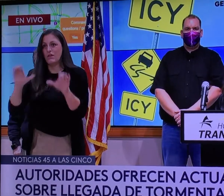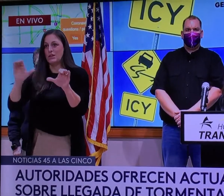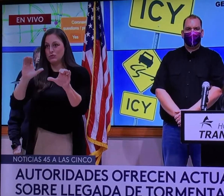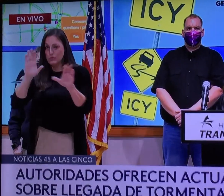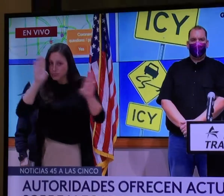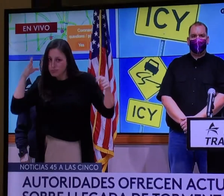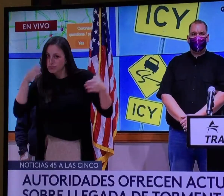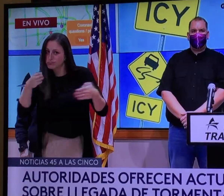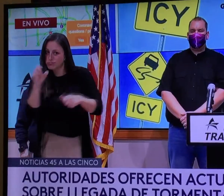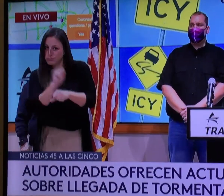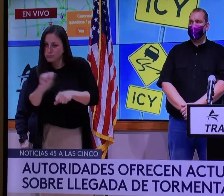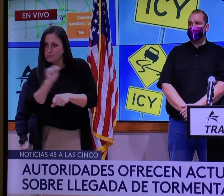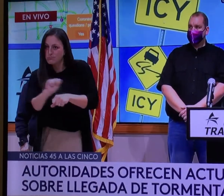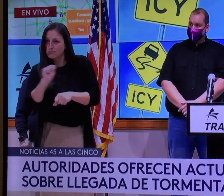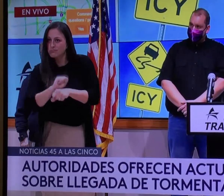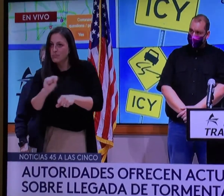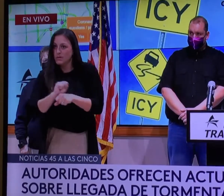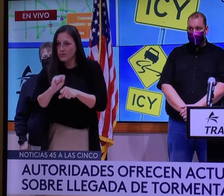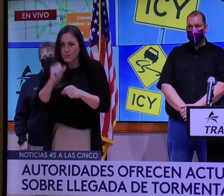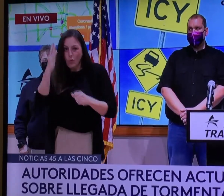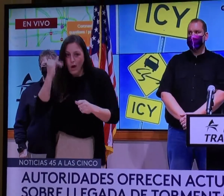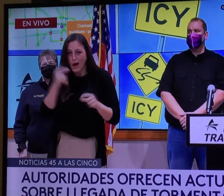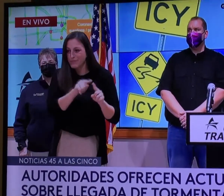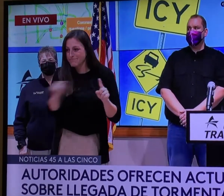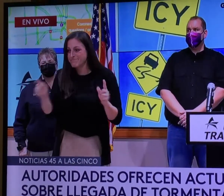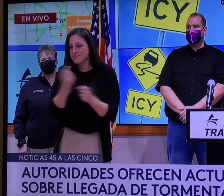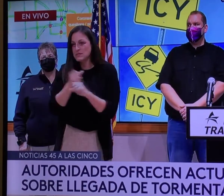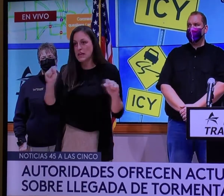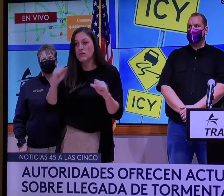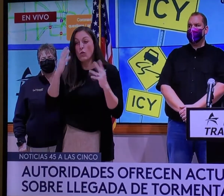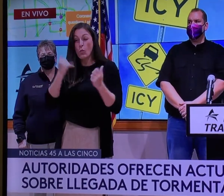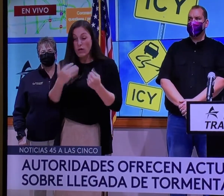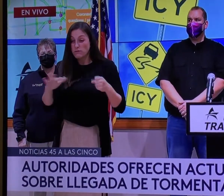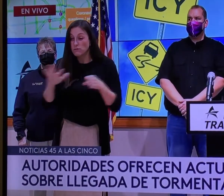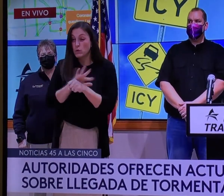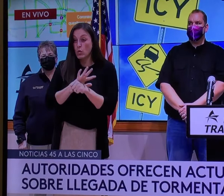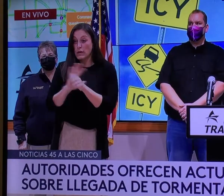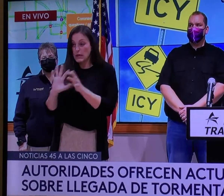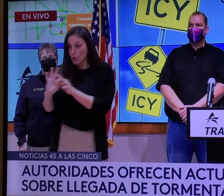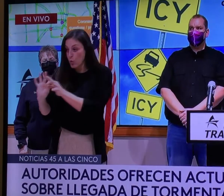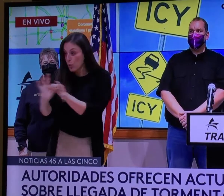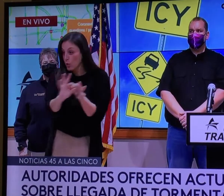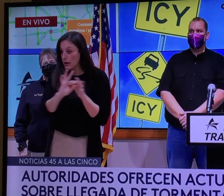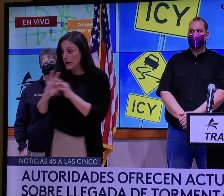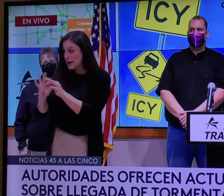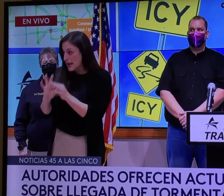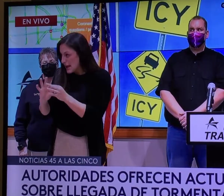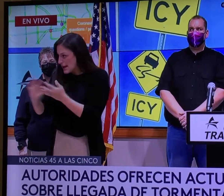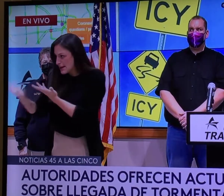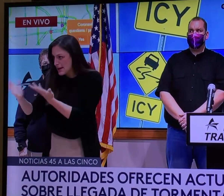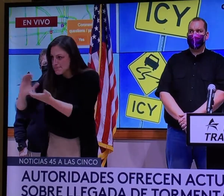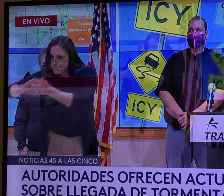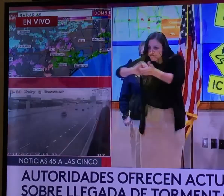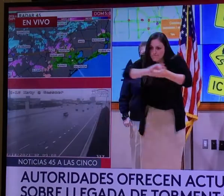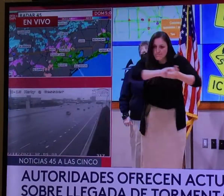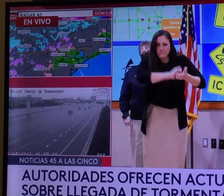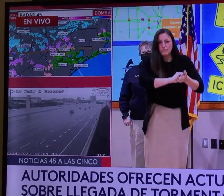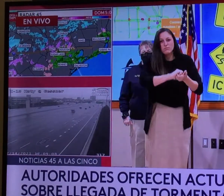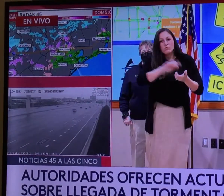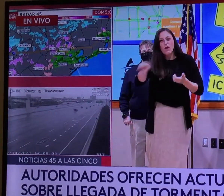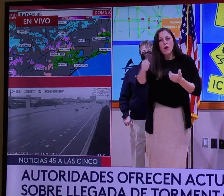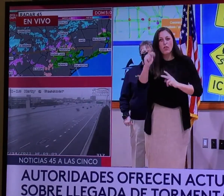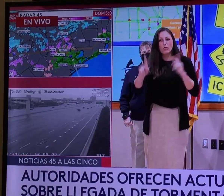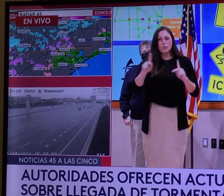a los clientes efectivos de nuestra comunidad, de nuestra ciudad, que posiblemente se mantengan al tanto y que puedan realizar la labor